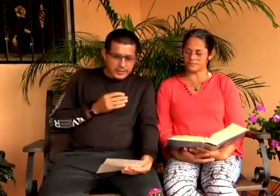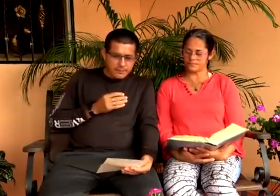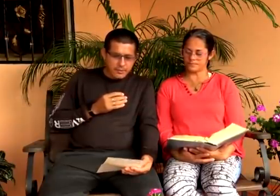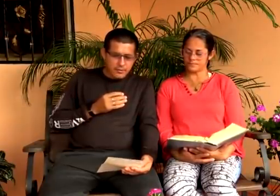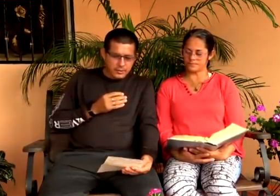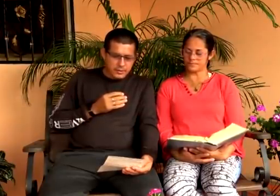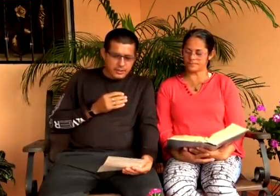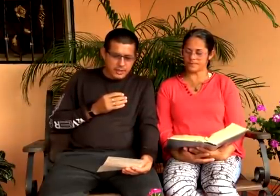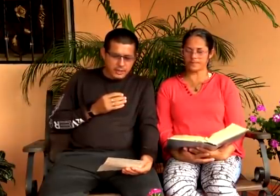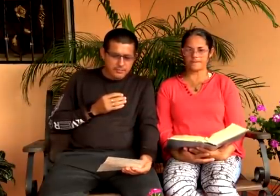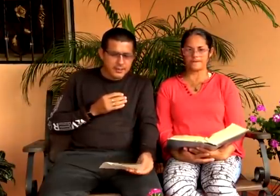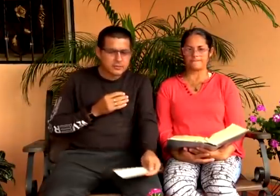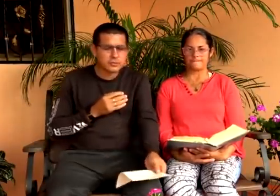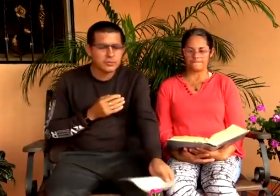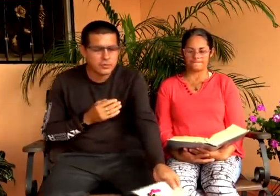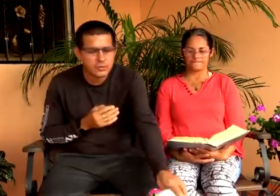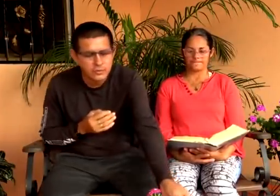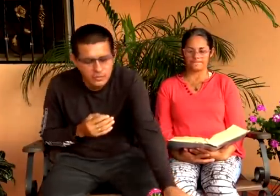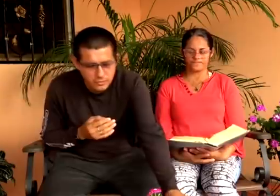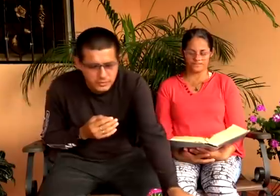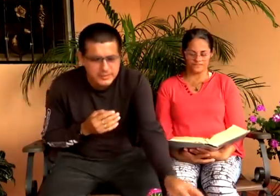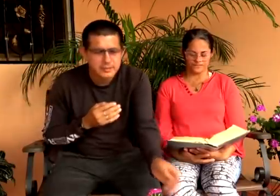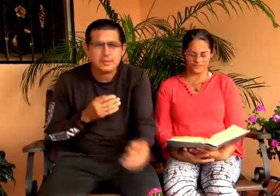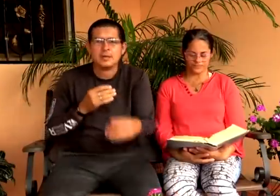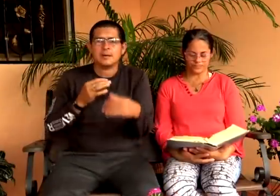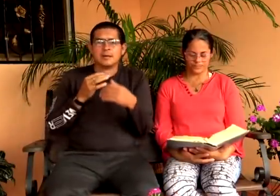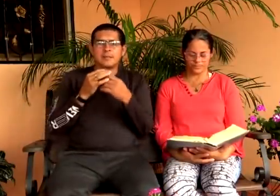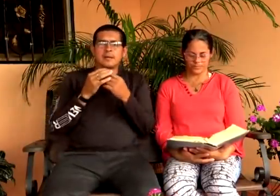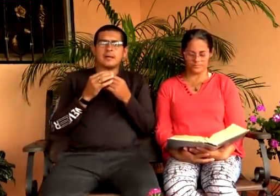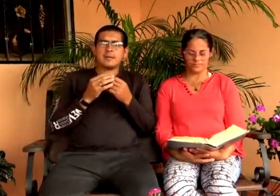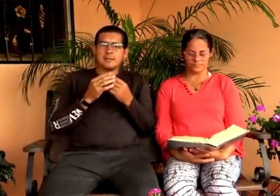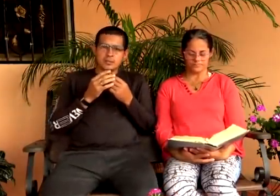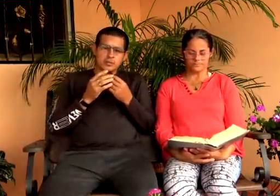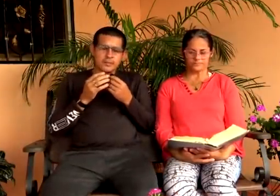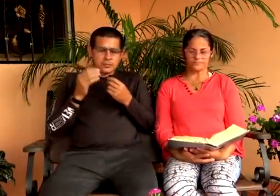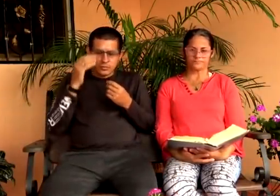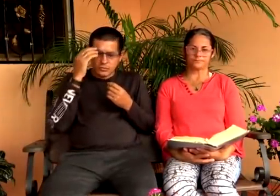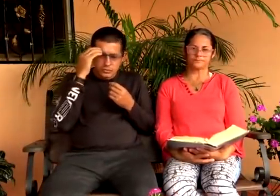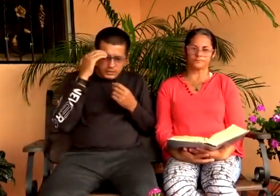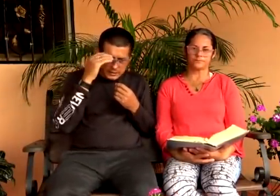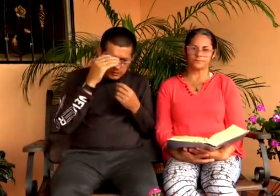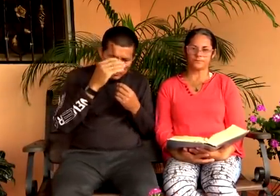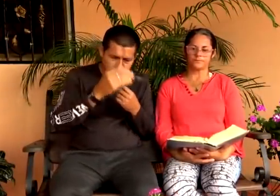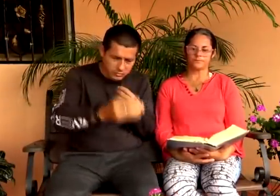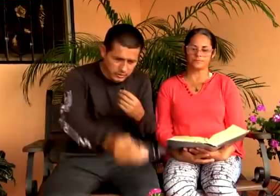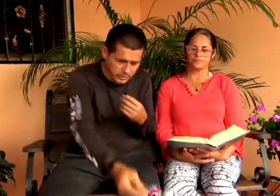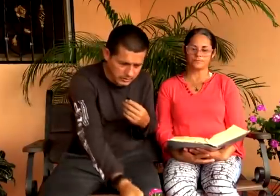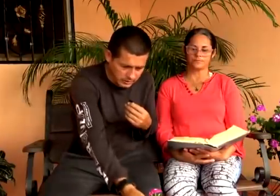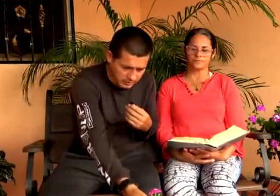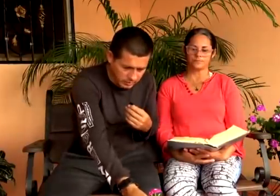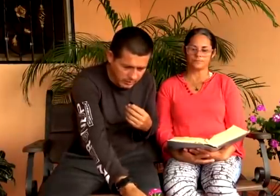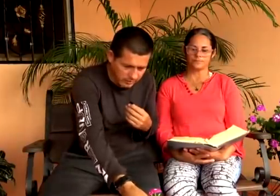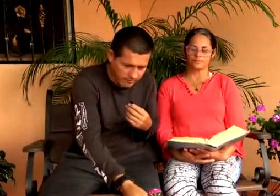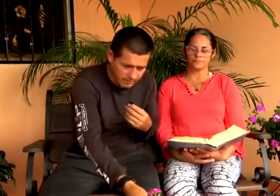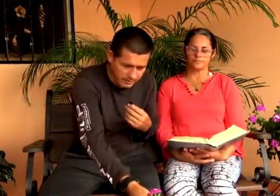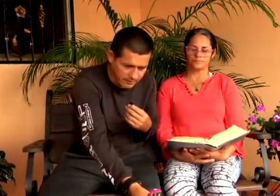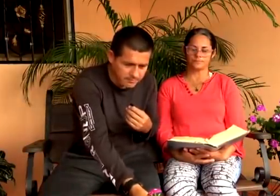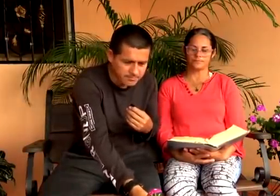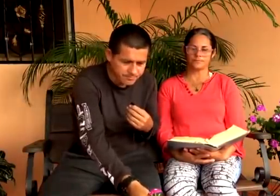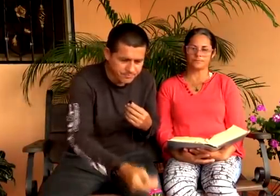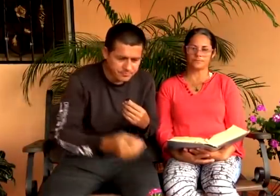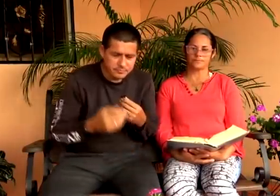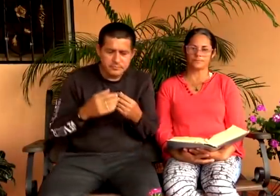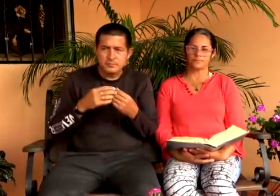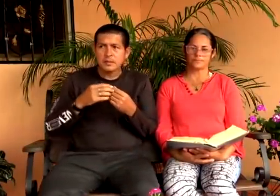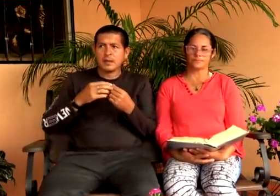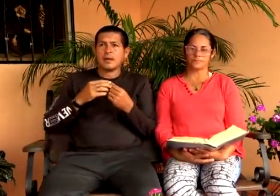Nora Crespo, y Gilberto Ruiz. Vaya la bendición para todos y cada uno de ustedes, que Dios les acompañe.